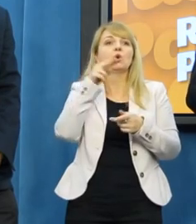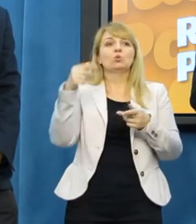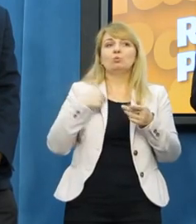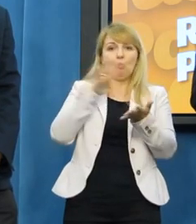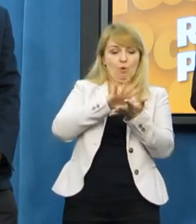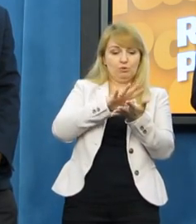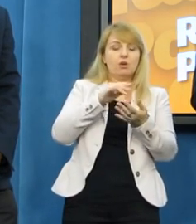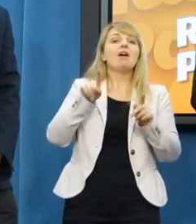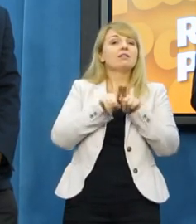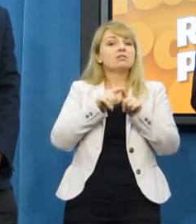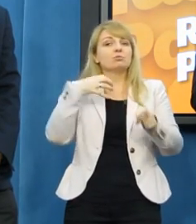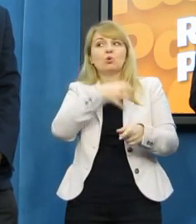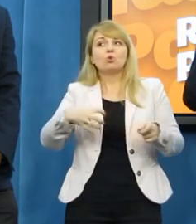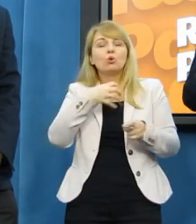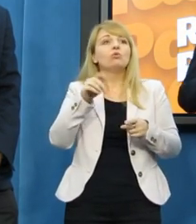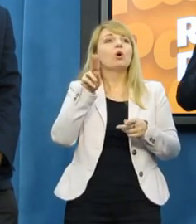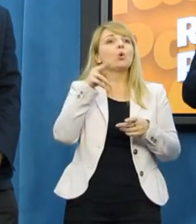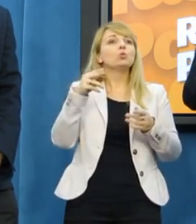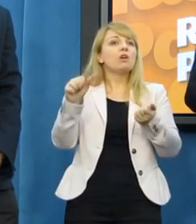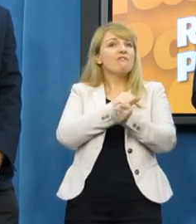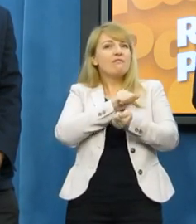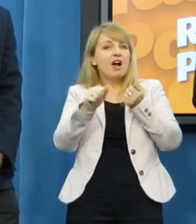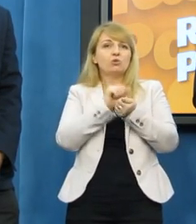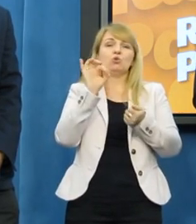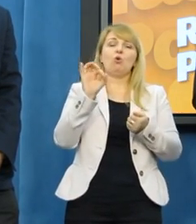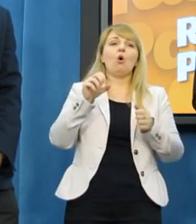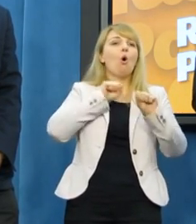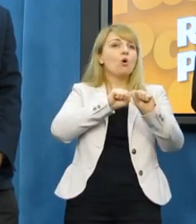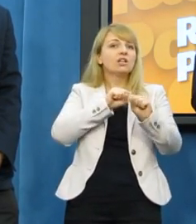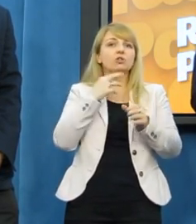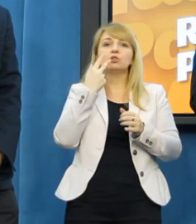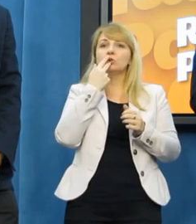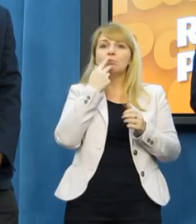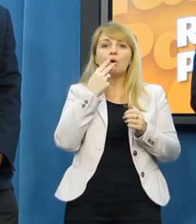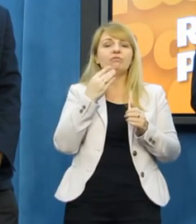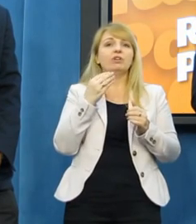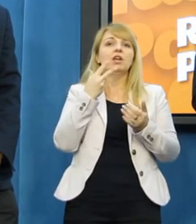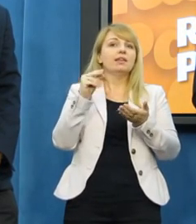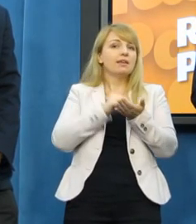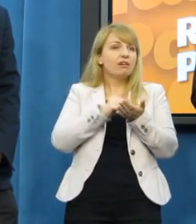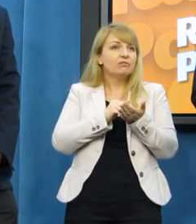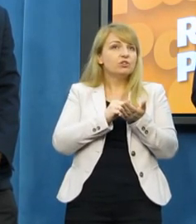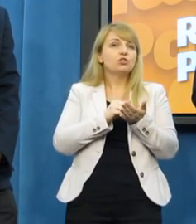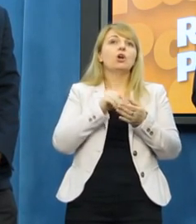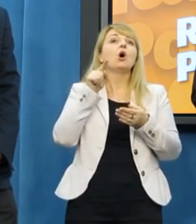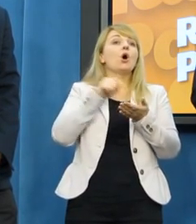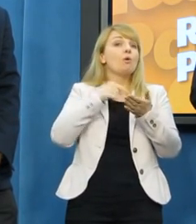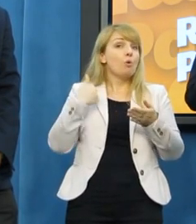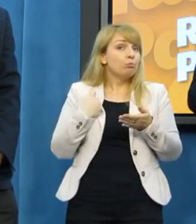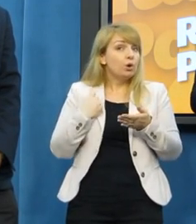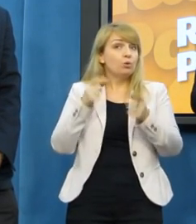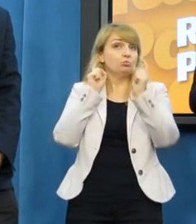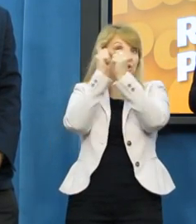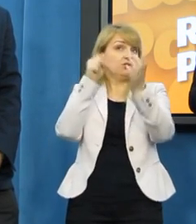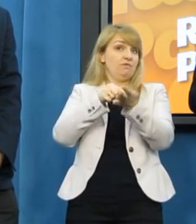środowisk, które najbardziej walczą o ograniczenie mowy nienawiści ze względu na płet w szczególności, są